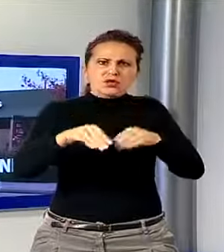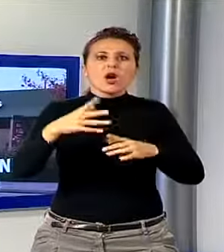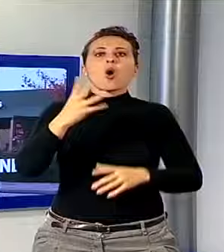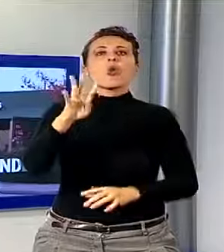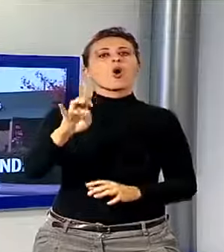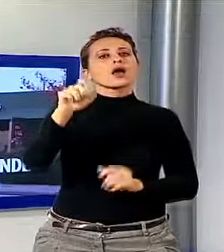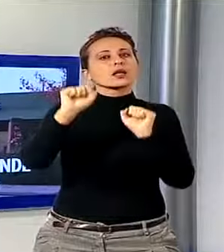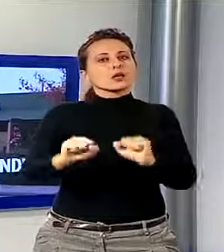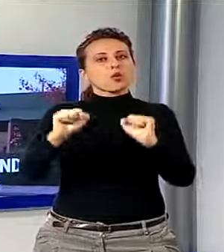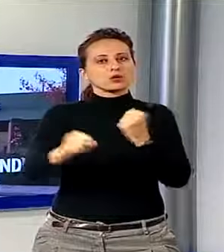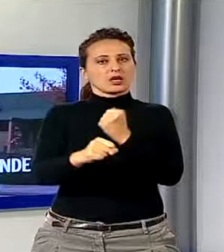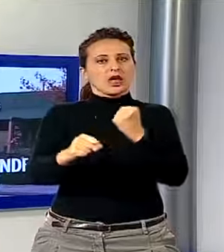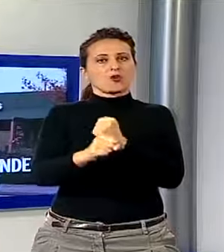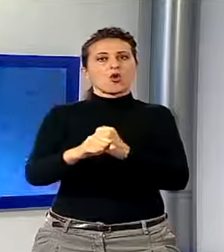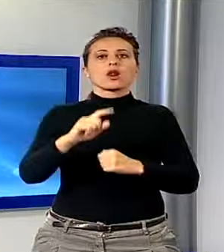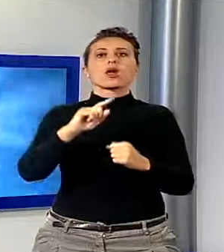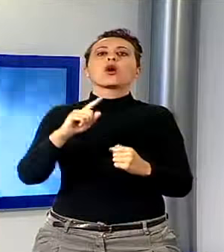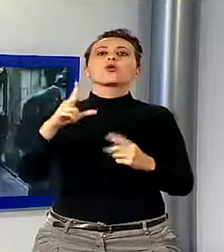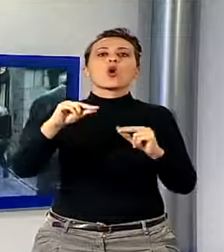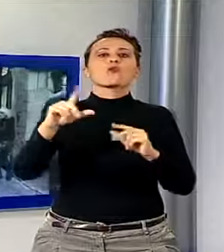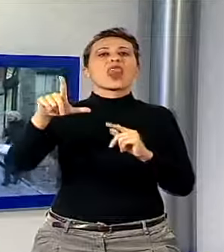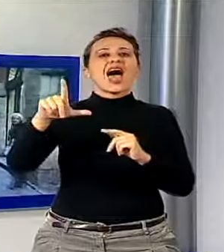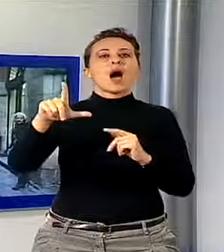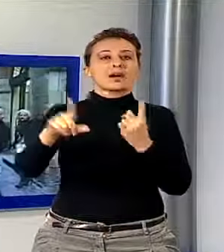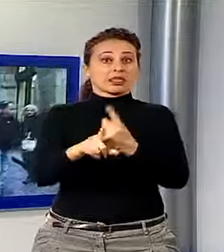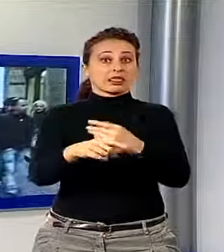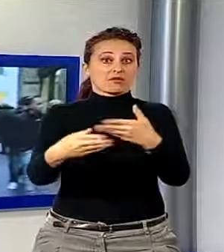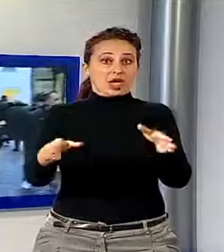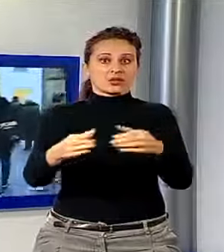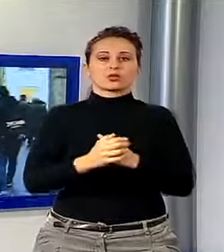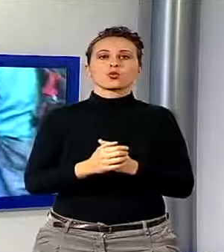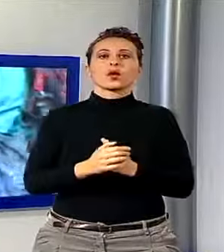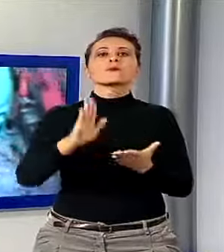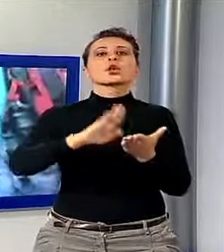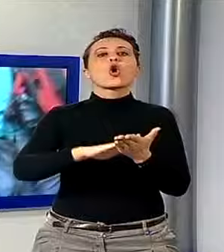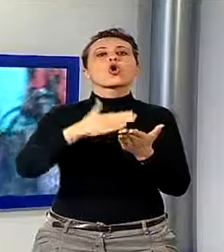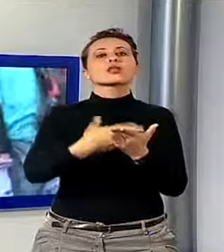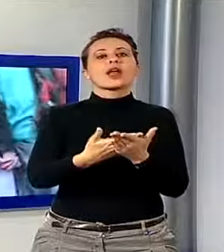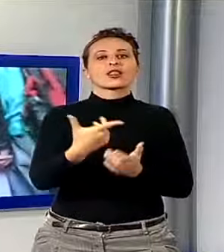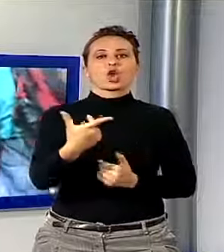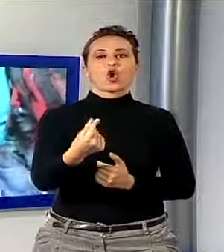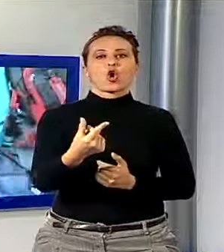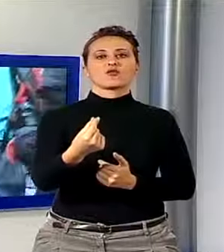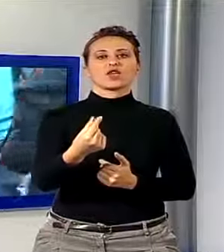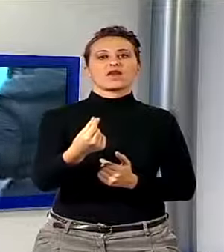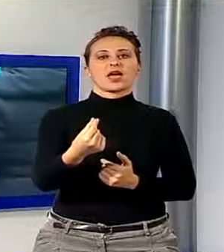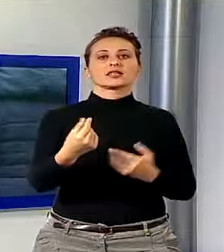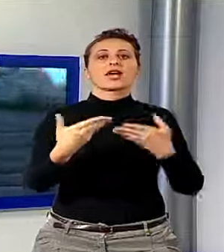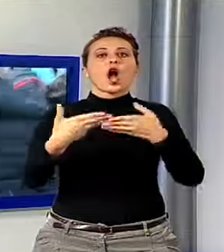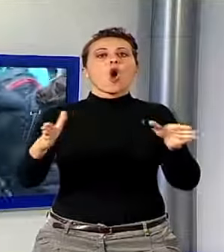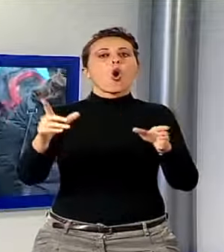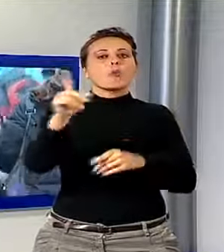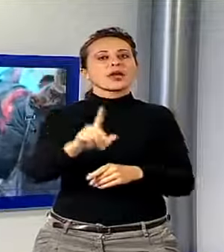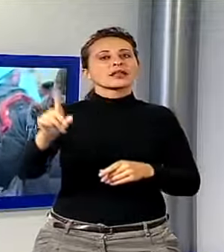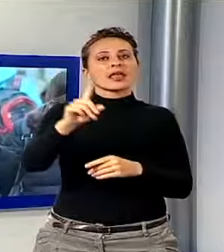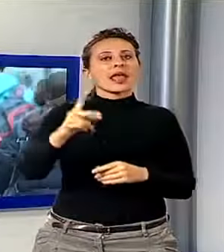lavoro al fast food di Lammari. Ecco i contratti di convivenza, un open day con i notai